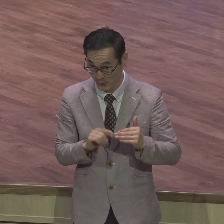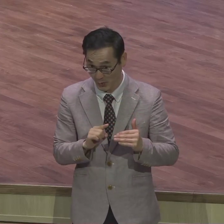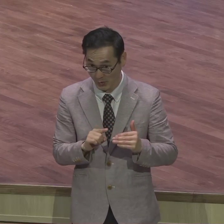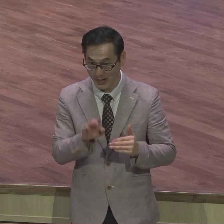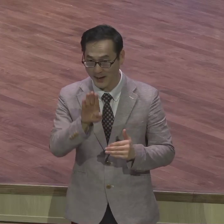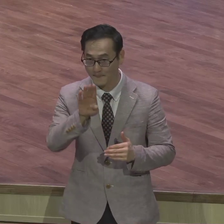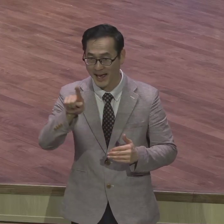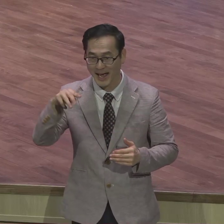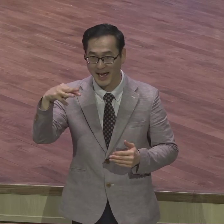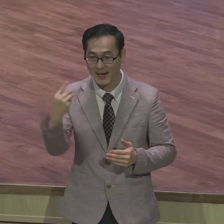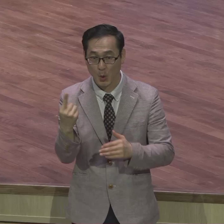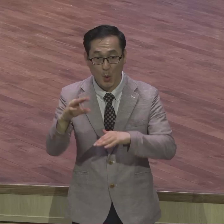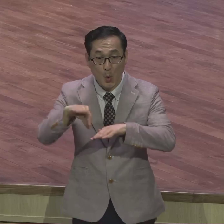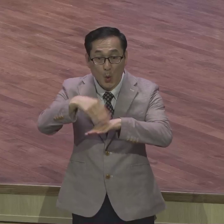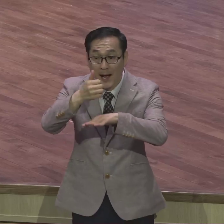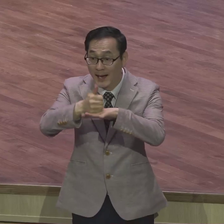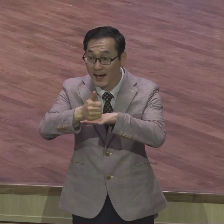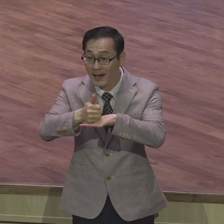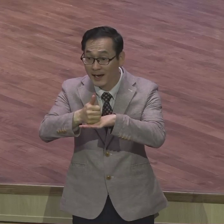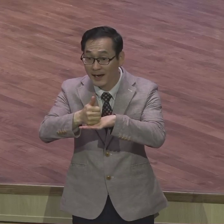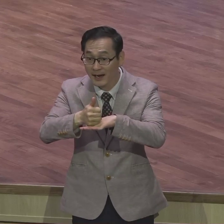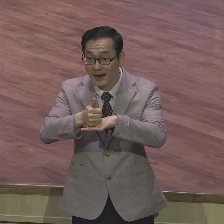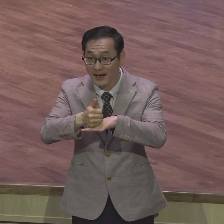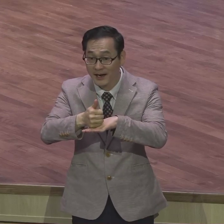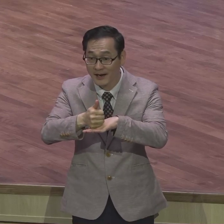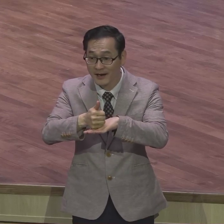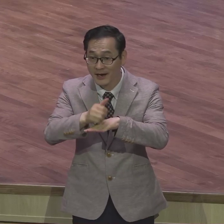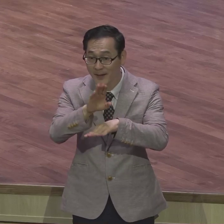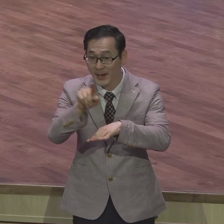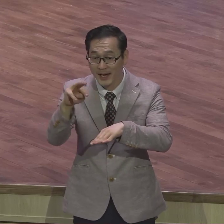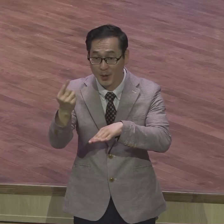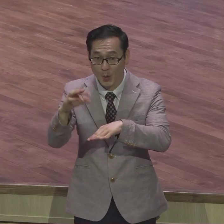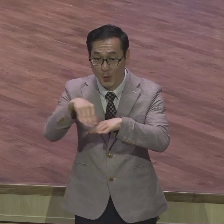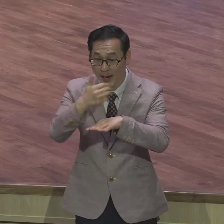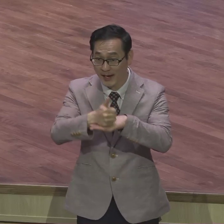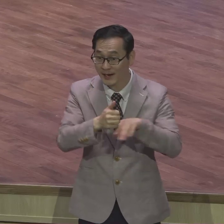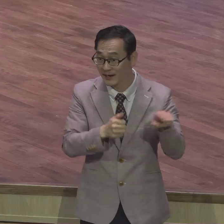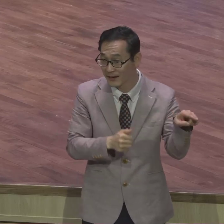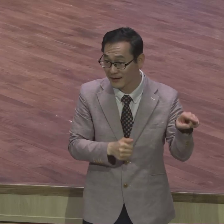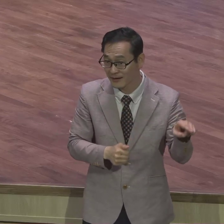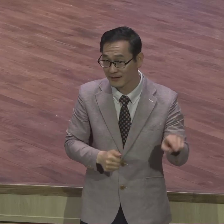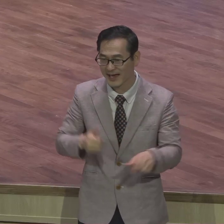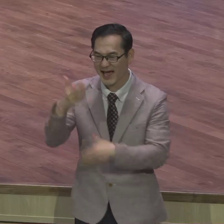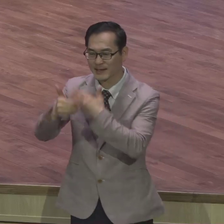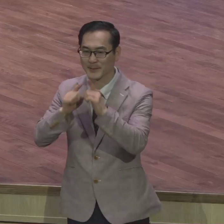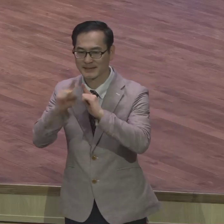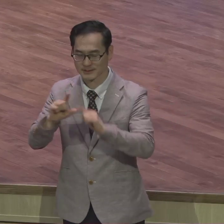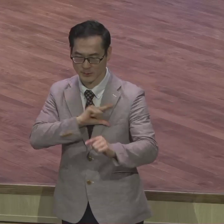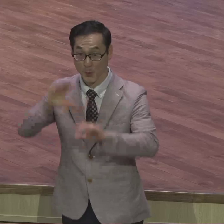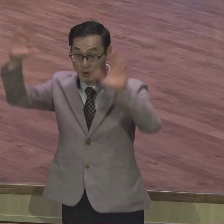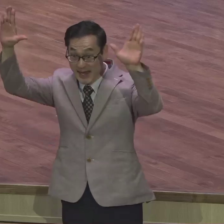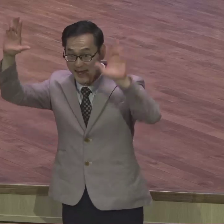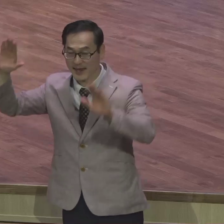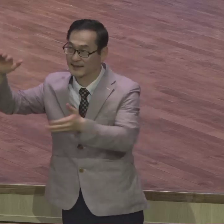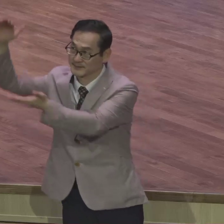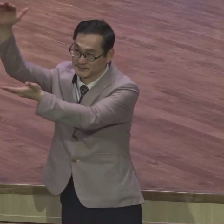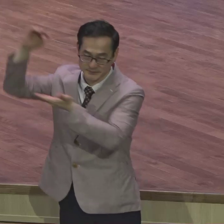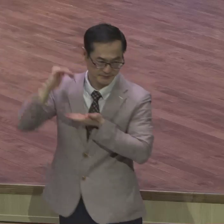바로왕 바로 바로왕을 하나님의 말씀을 모세가 전합니다 나는 여호와가 보내서